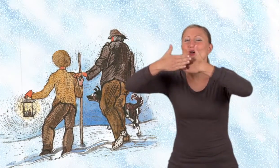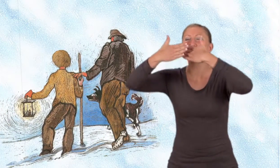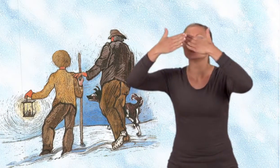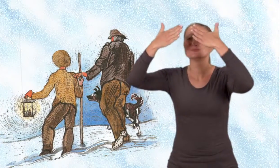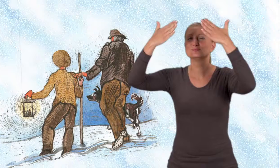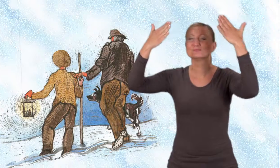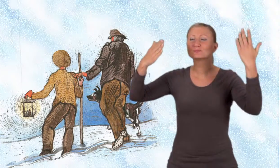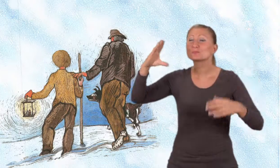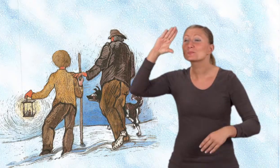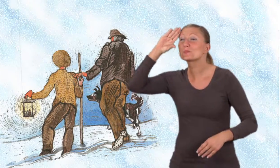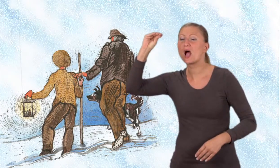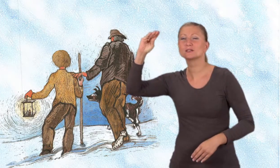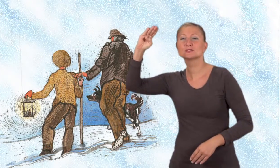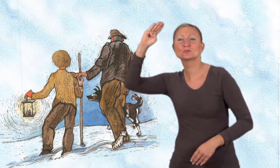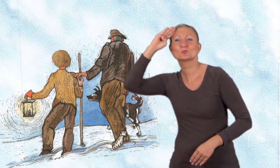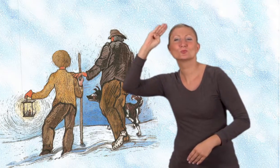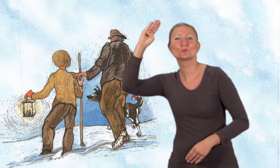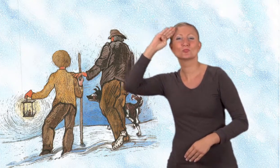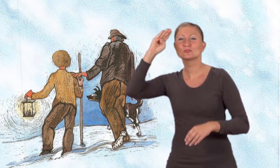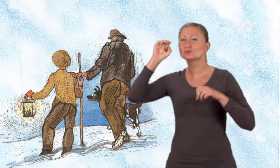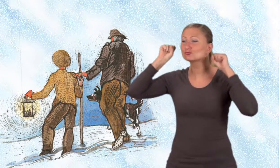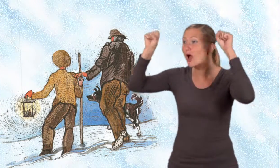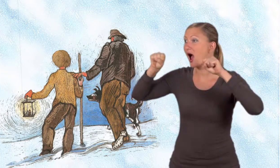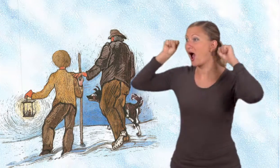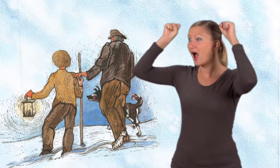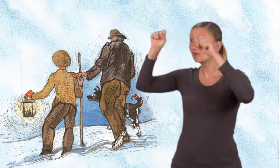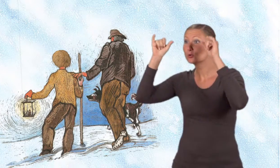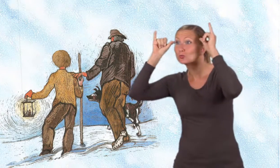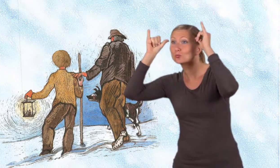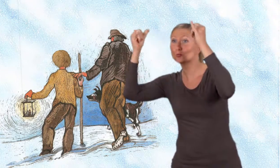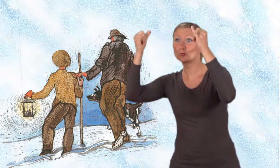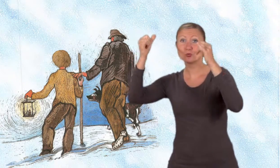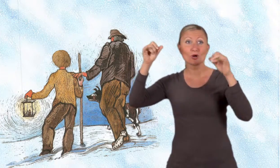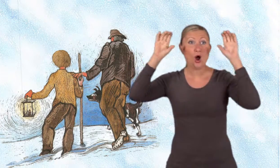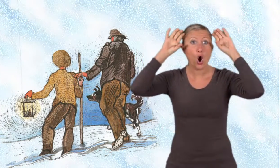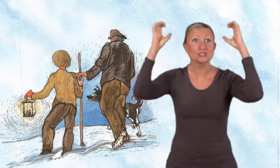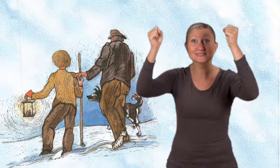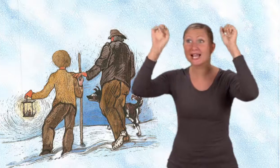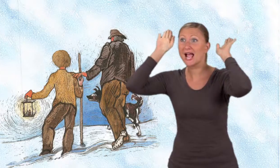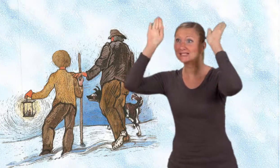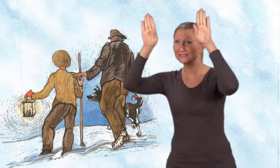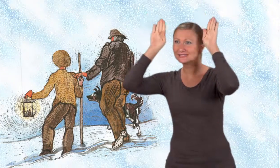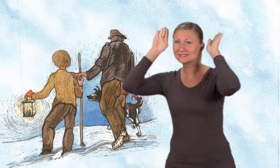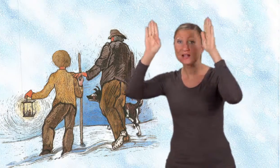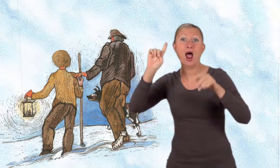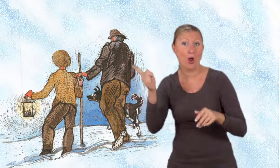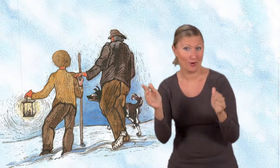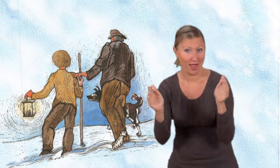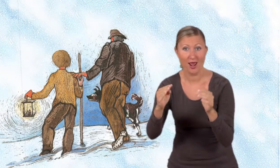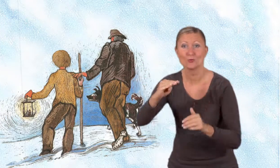Am anderen Morgen kehrten der Mann, der Junge, die Schafe, der Esel,